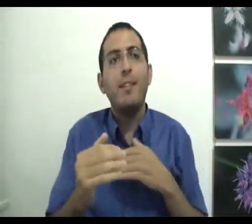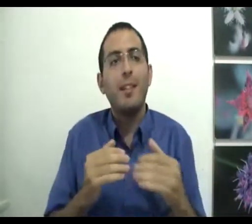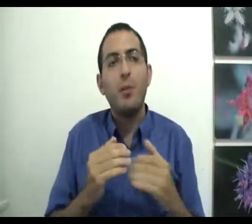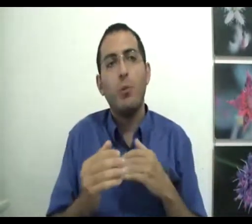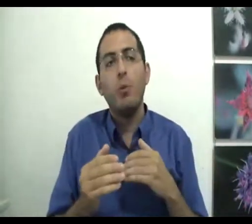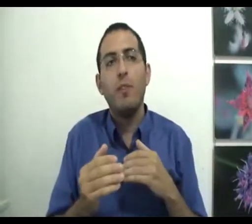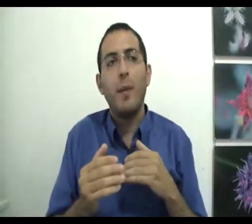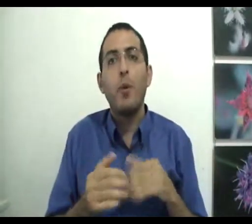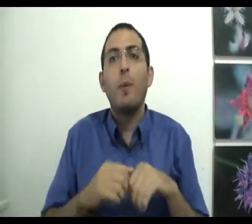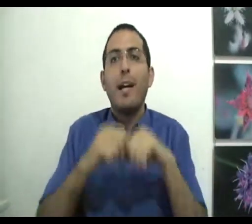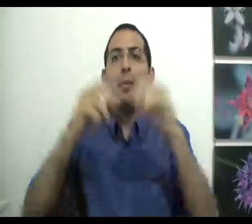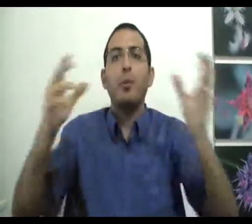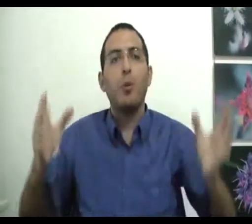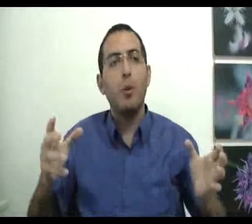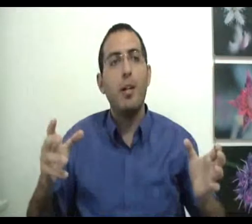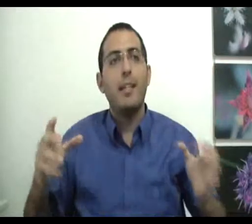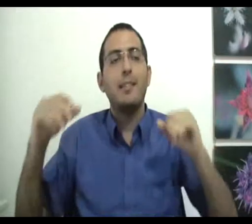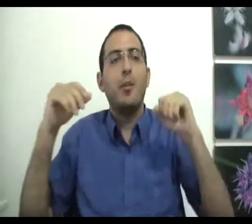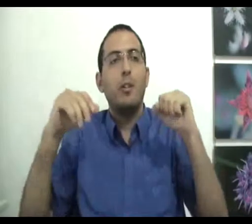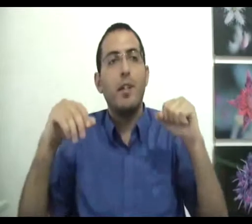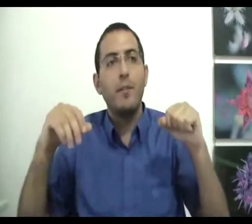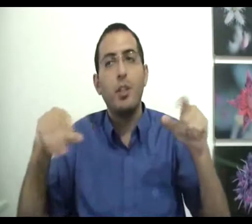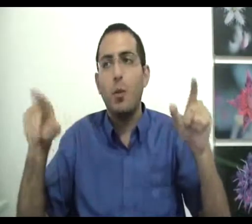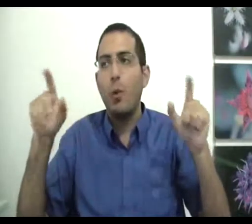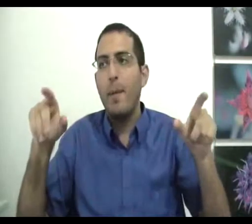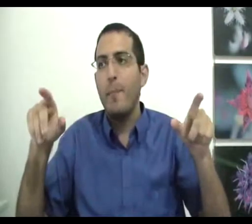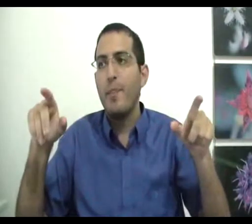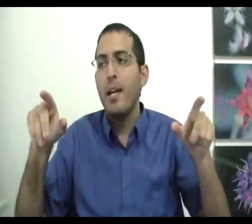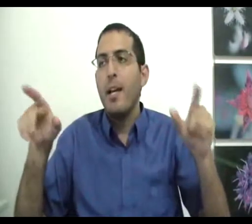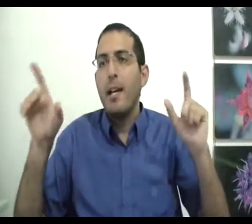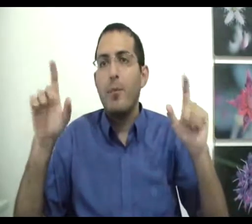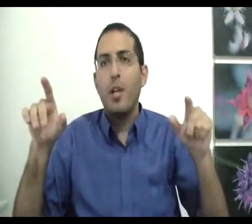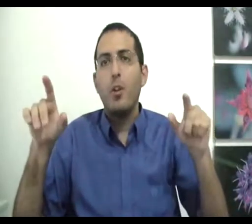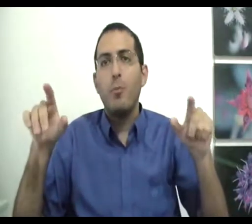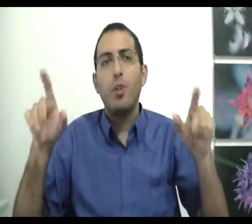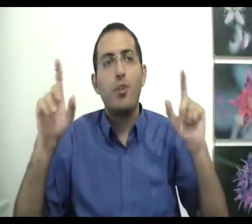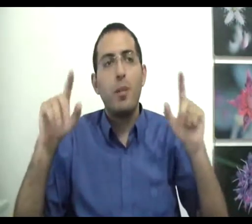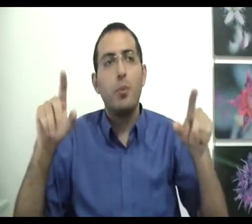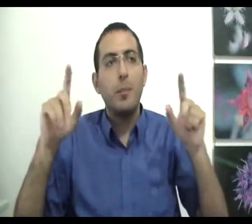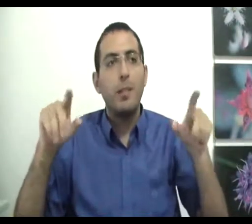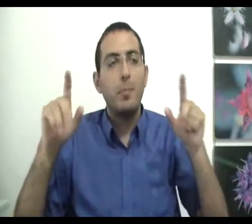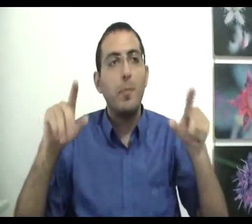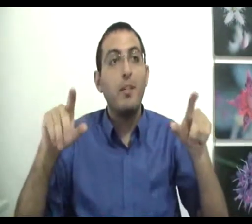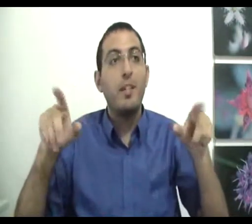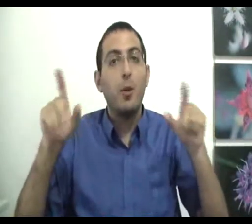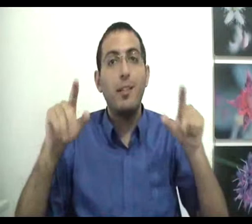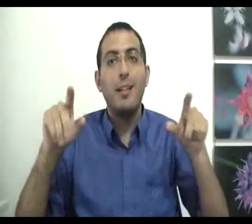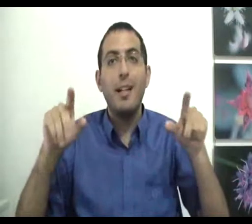התנגדות מול דברים כי הוא מכיל בתוכו את סך כל הדברים ושיהיה לכולם המשך יום של שלמות אמיתית פנימית ויכולת אכלה